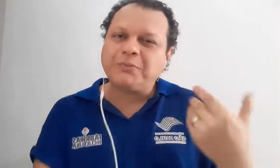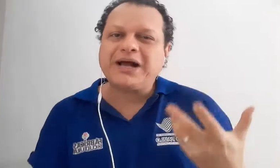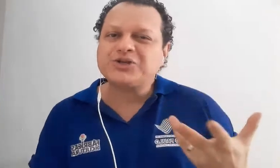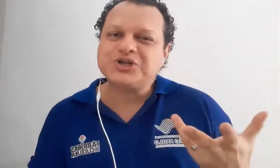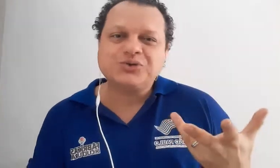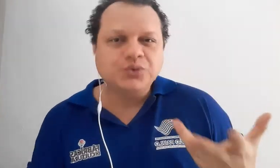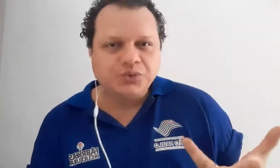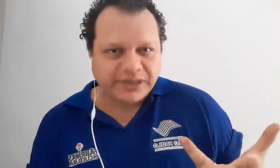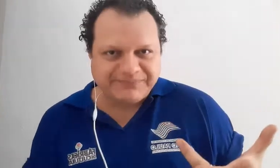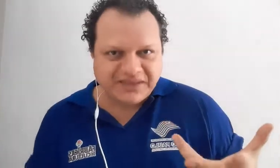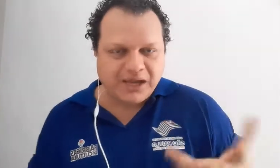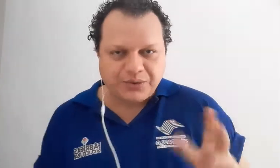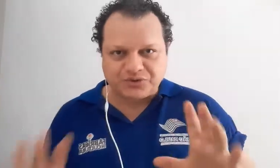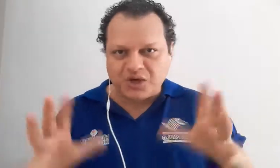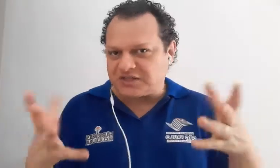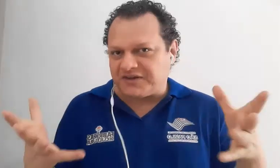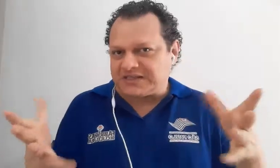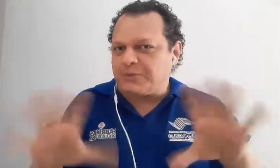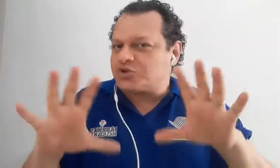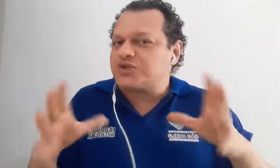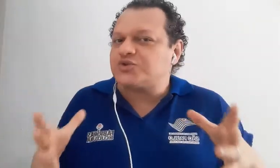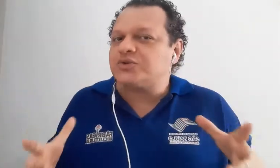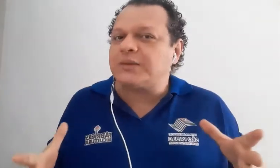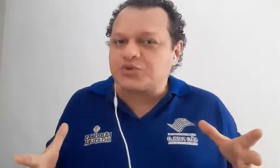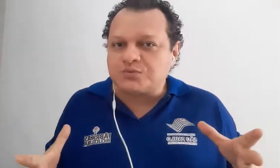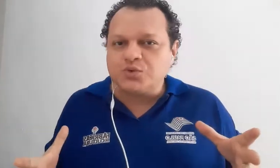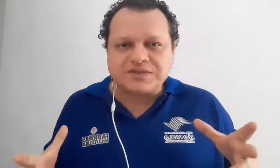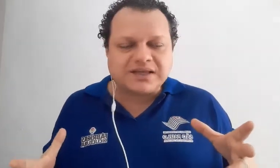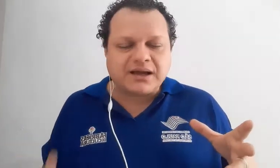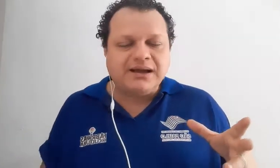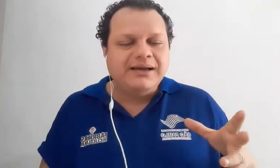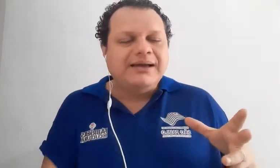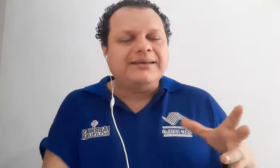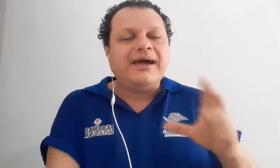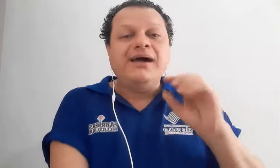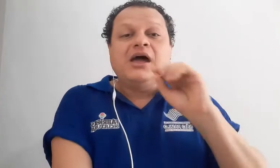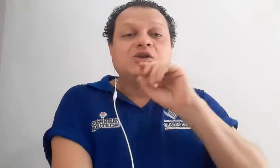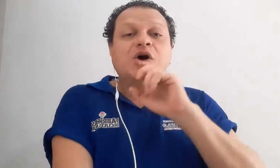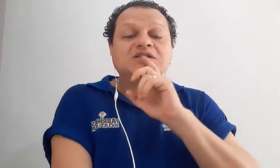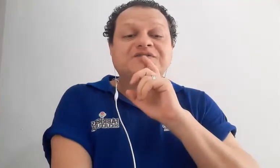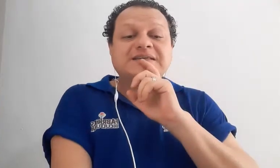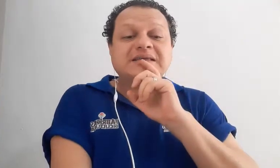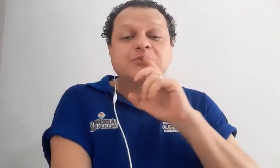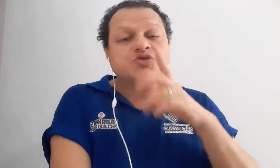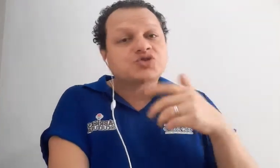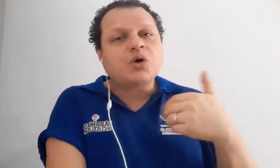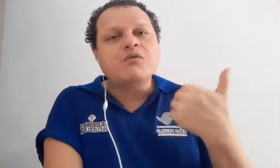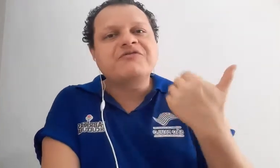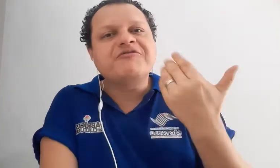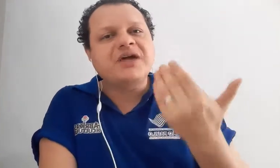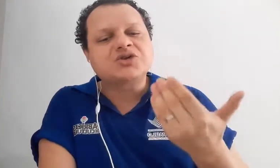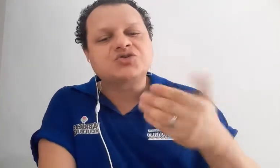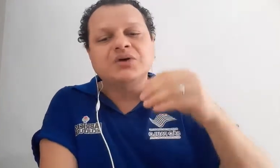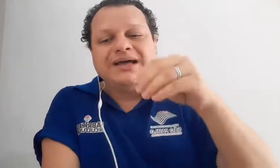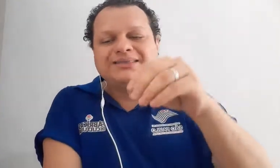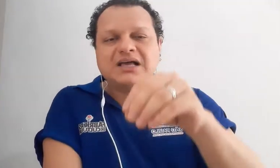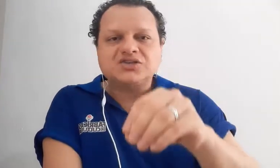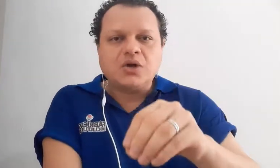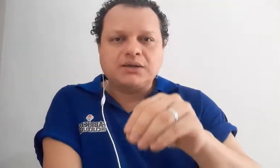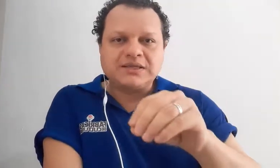partitura, né? Quando nós fazemos, nós estudamos música, né? Nós fazemos o solfejo das notas